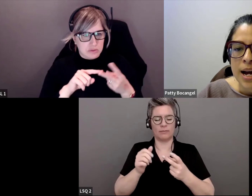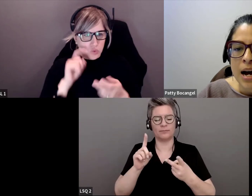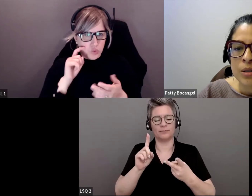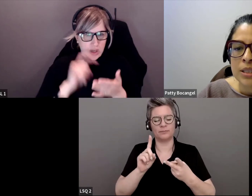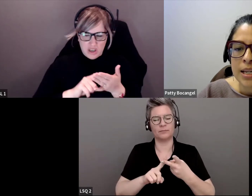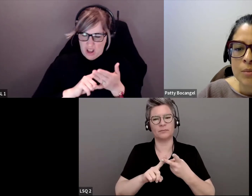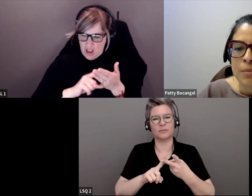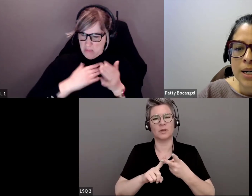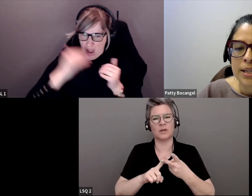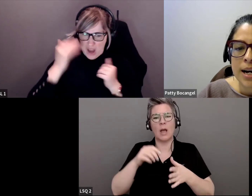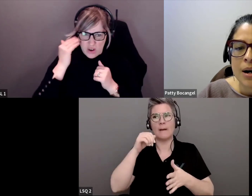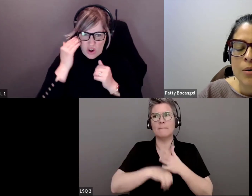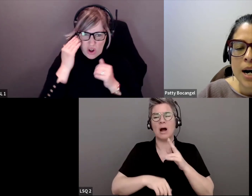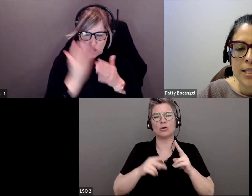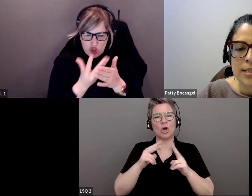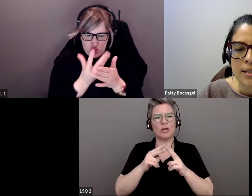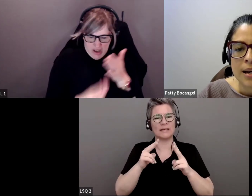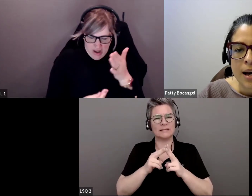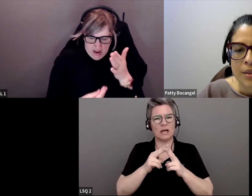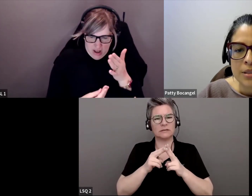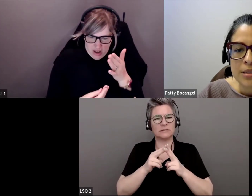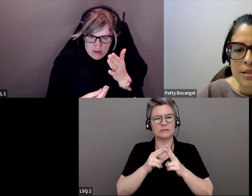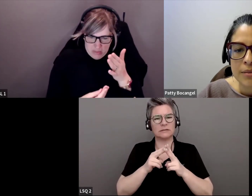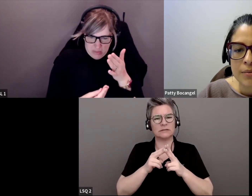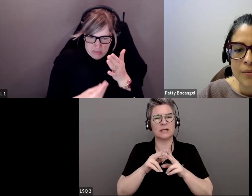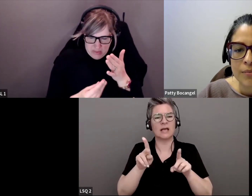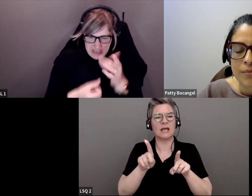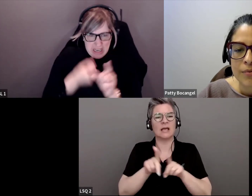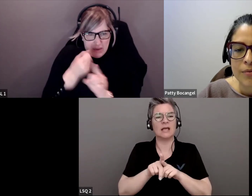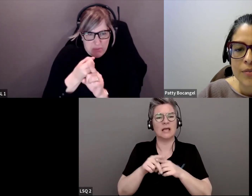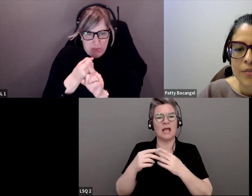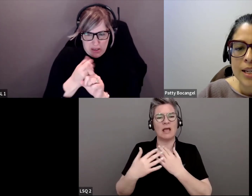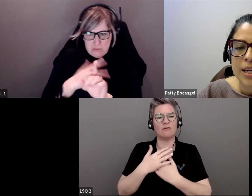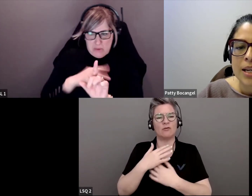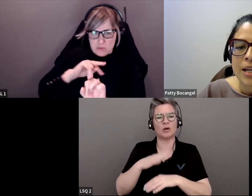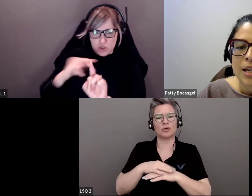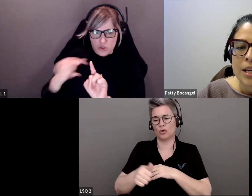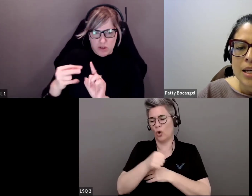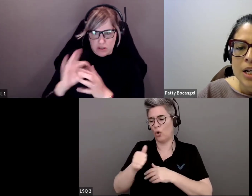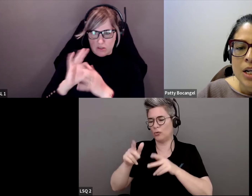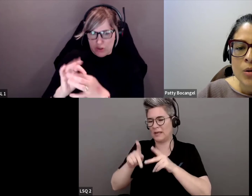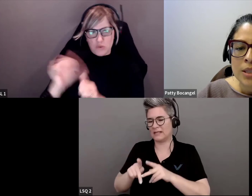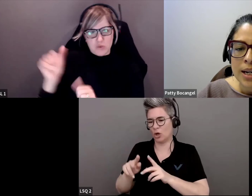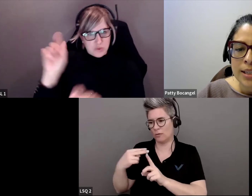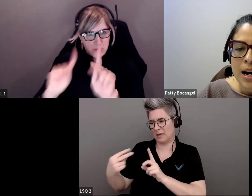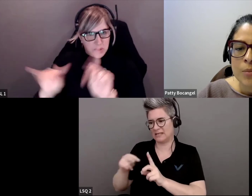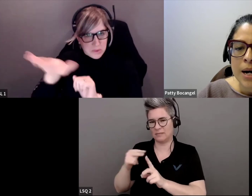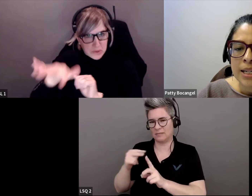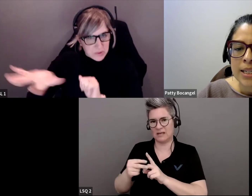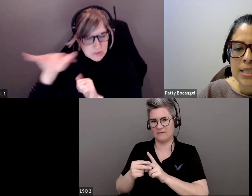mon manque de connaissances et son incidence sur la façon dont je perçois les autres.